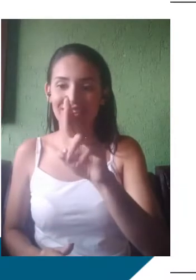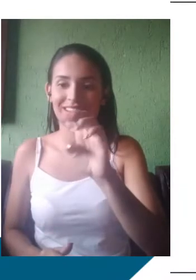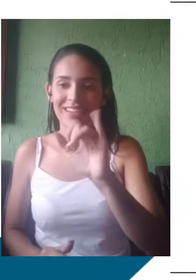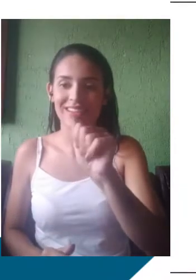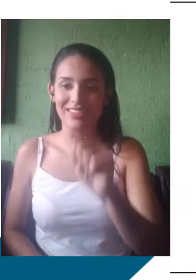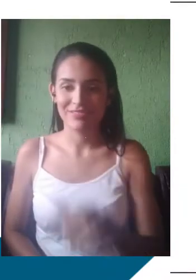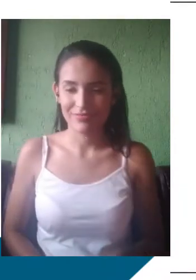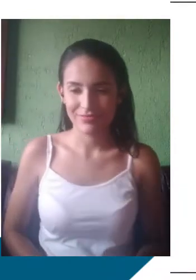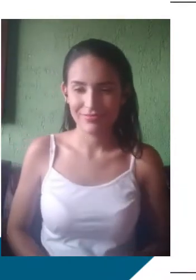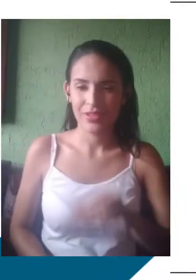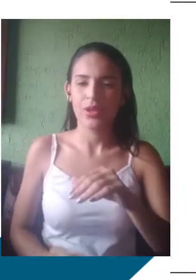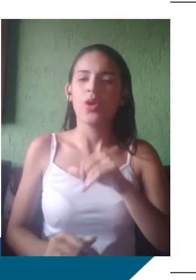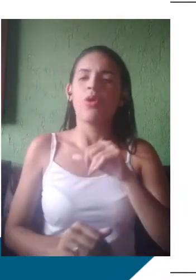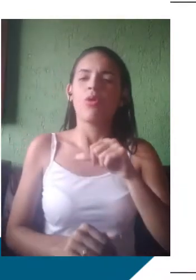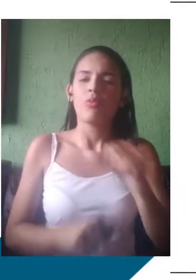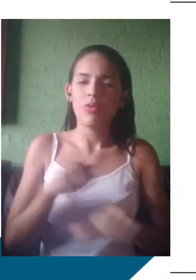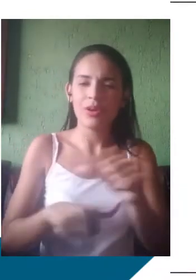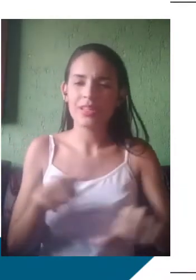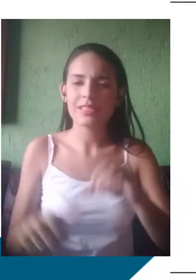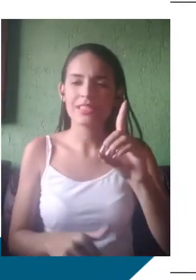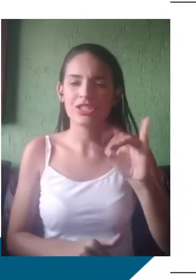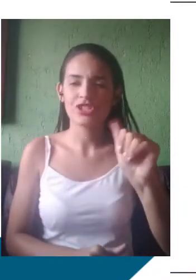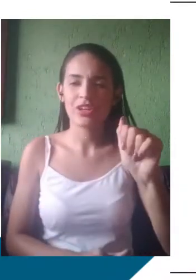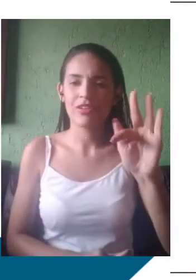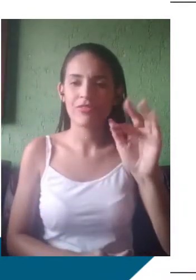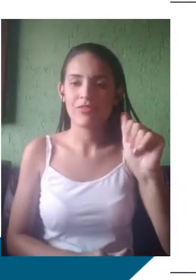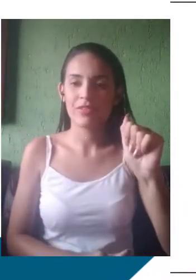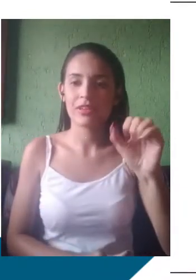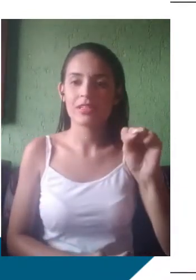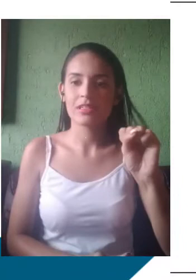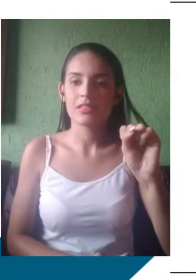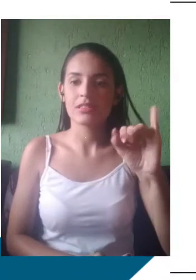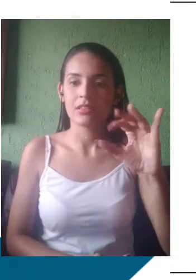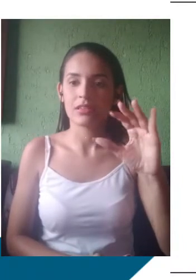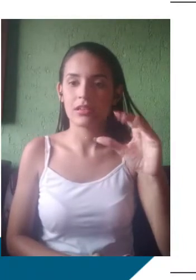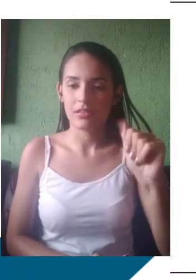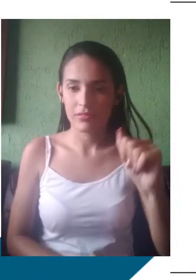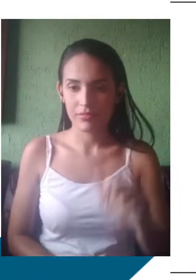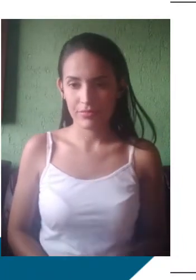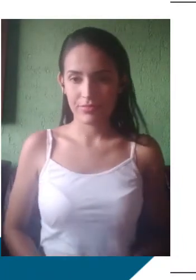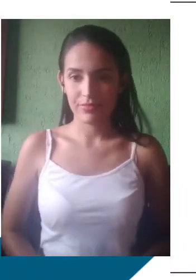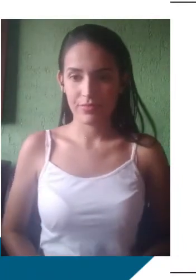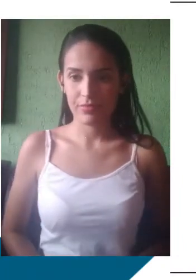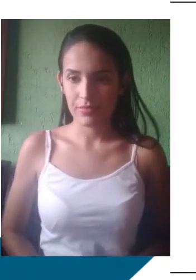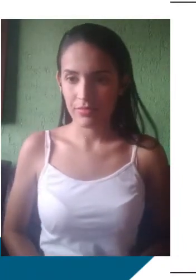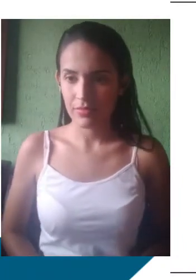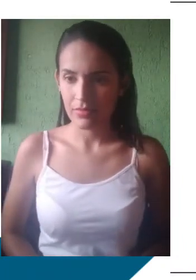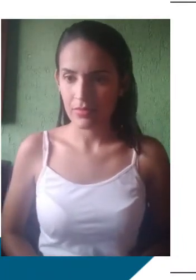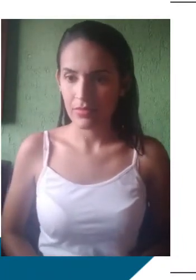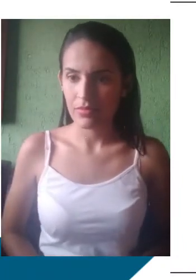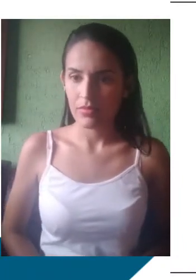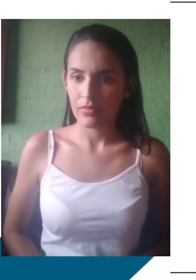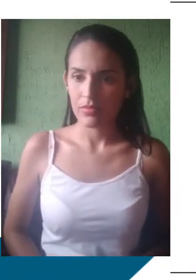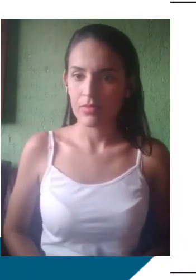Variação diafásica ou estilística. No aspecto fonológico, né? São as variantes orais faladas na linguagem dos jovens, por exemplo.